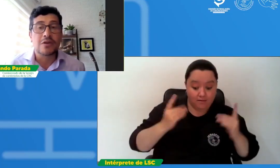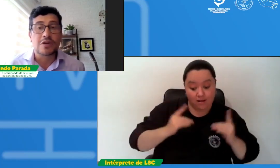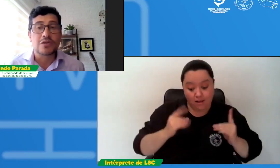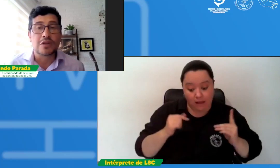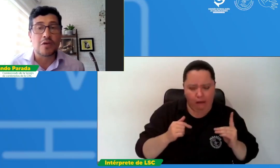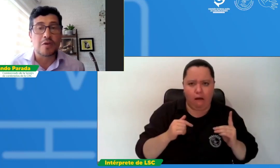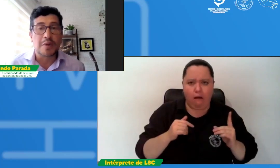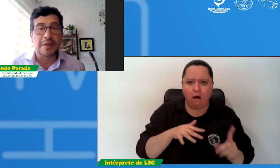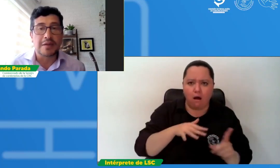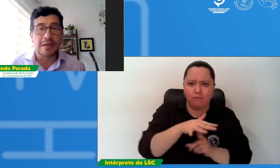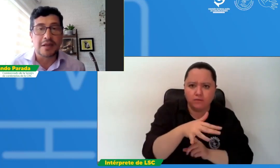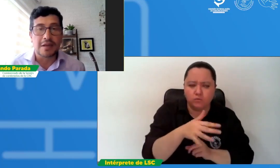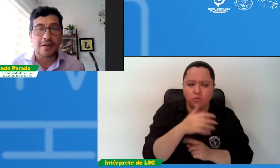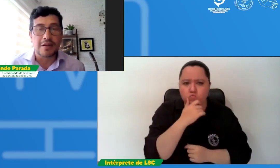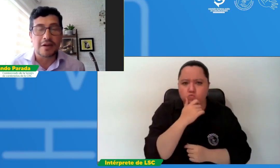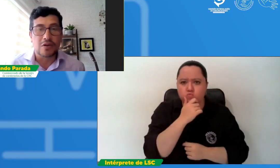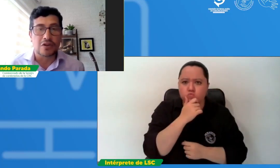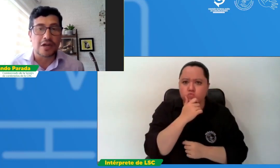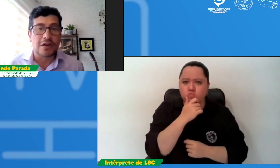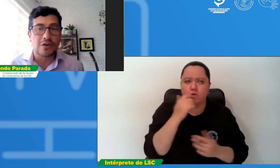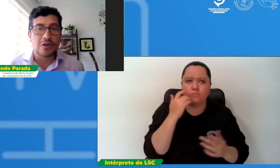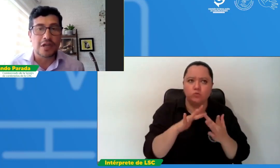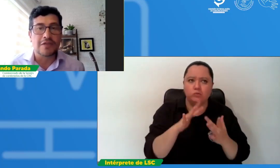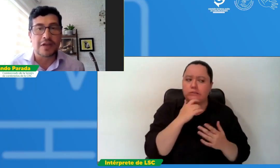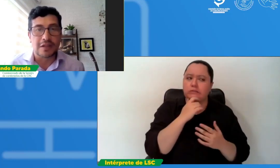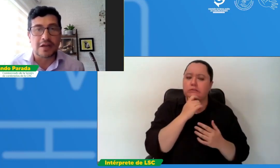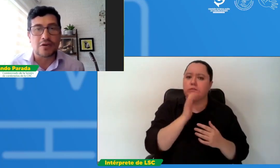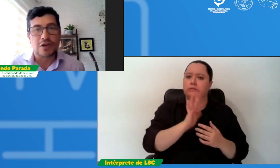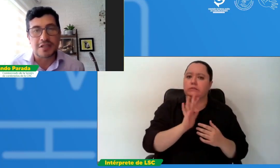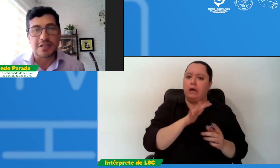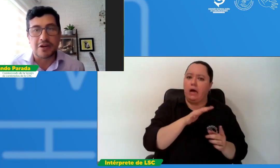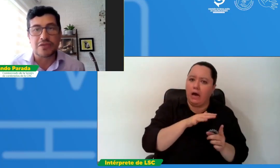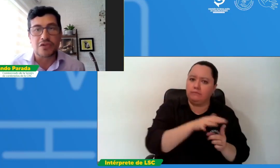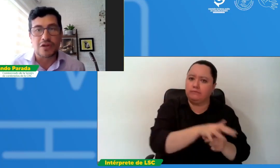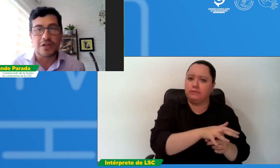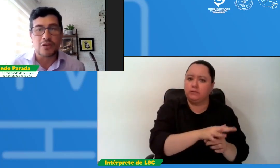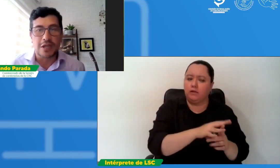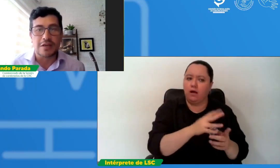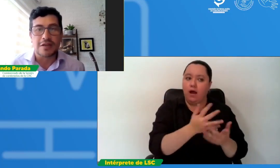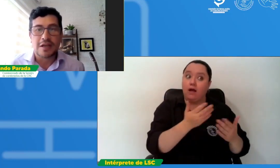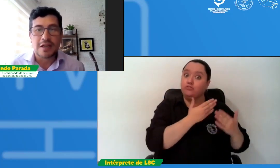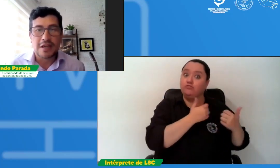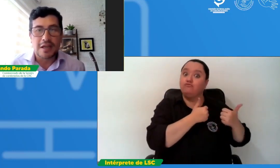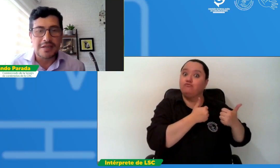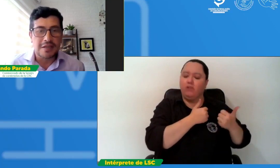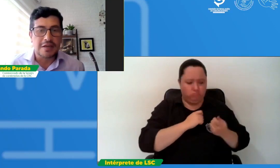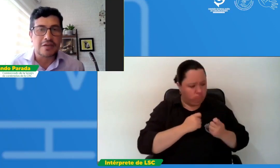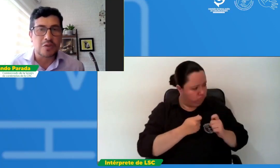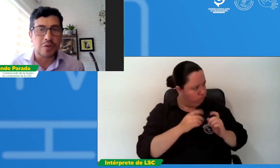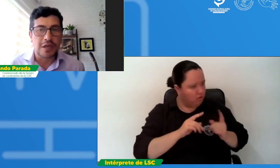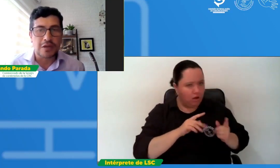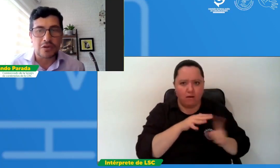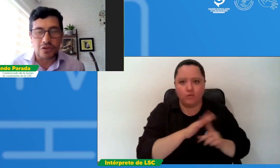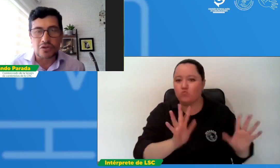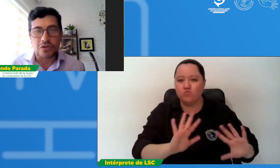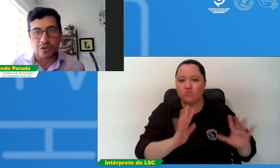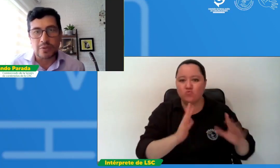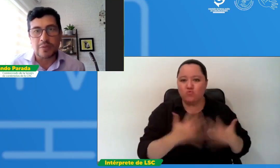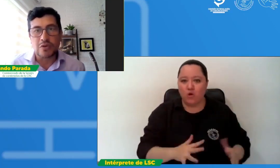un resultado completamente contrario y afectar lo que estaba funcionando bien. Esa es la razón por la que nosotros tomamos